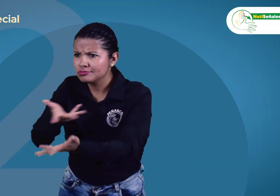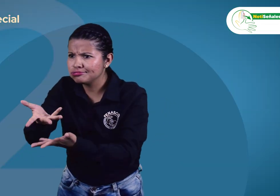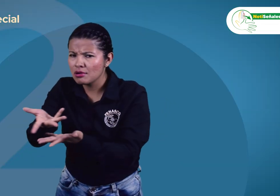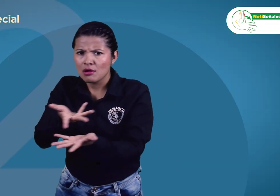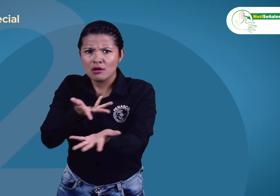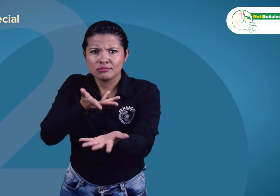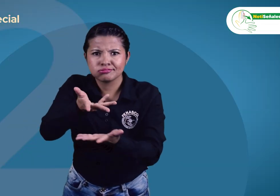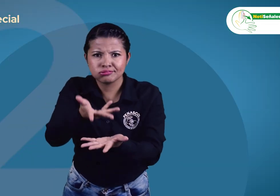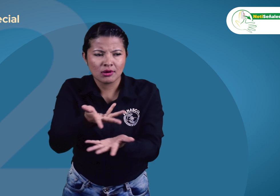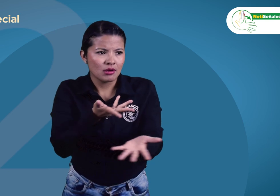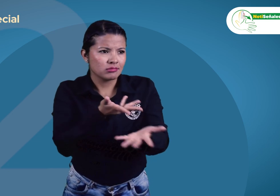durante tres días